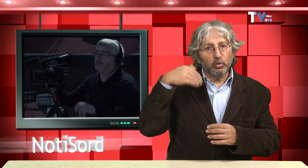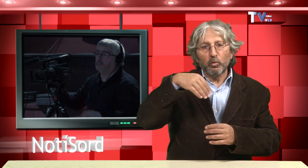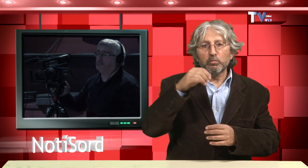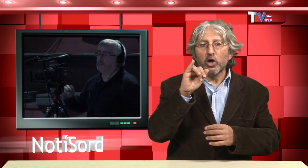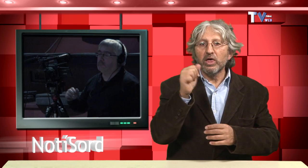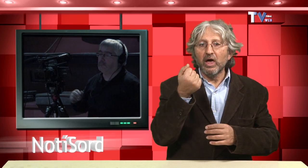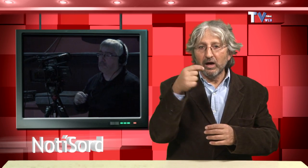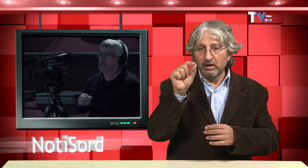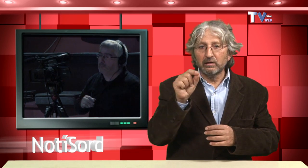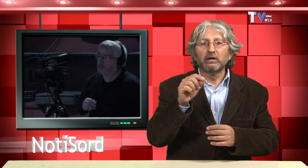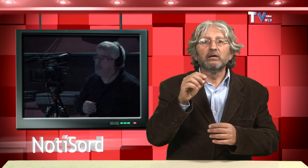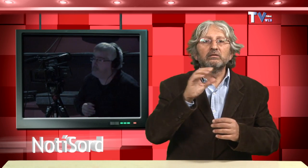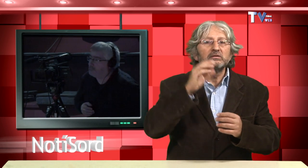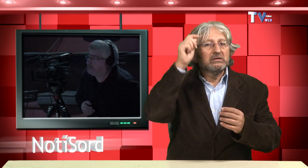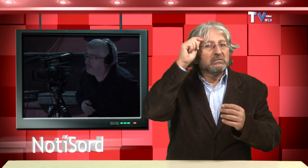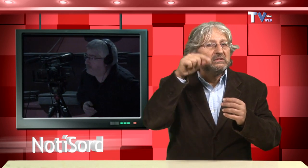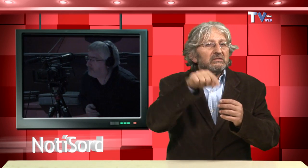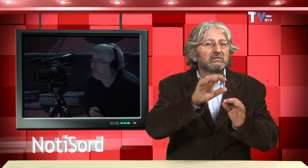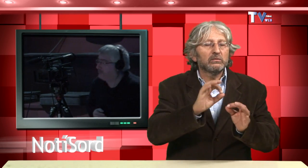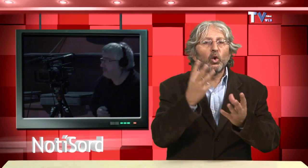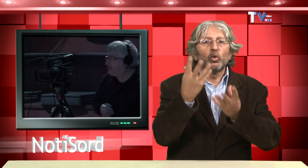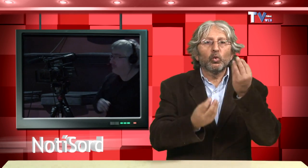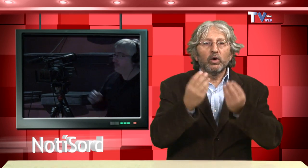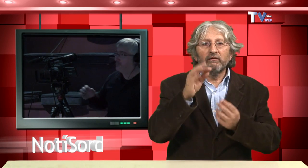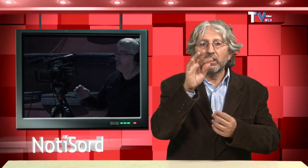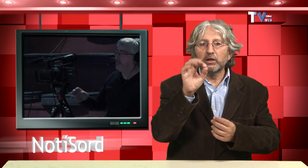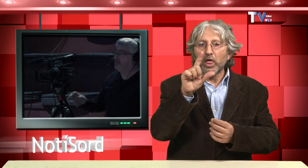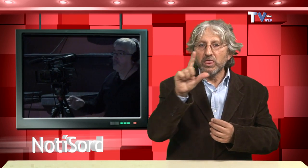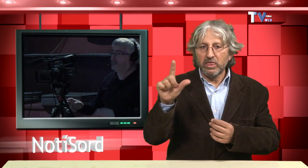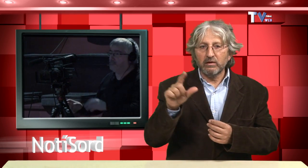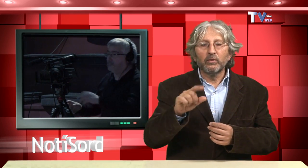el Museu Arqueològic i Paleontològic de Mollà a Coves del Toll,